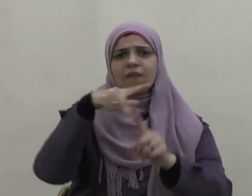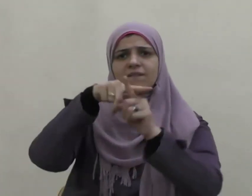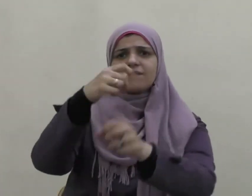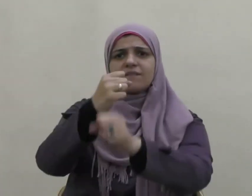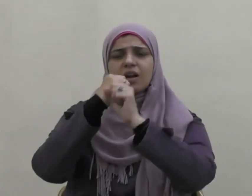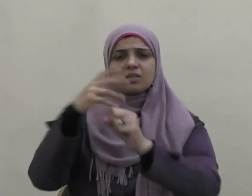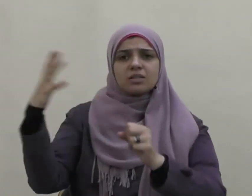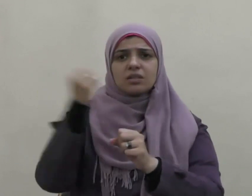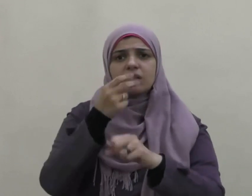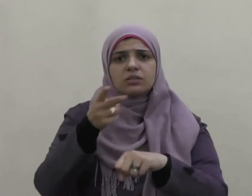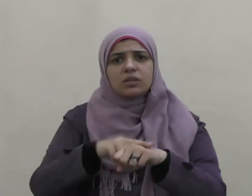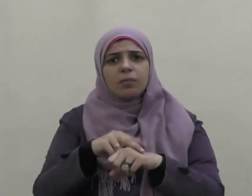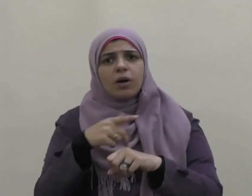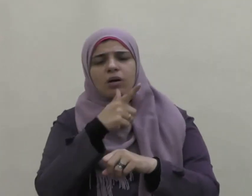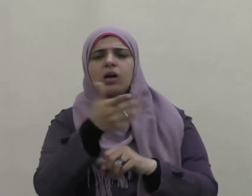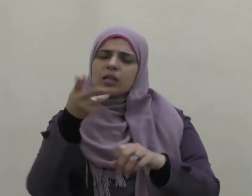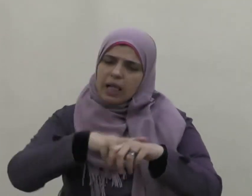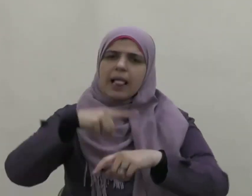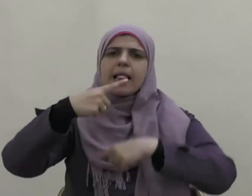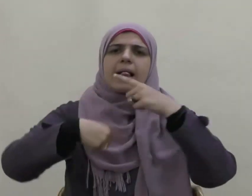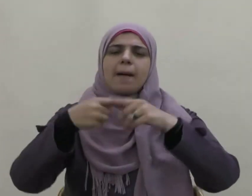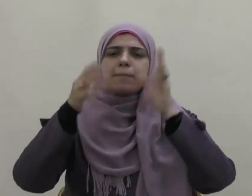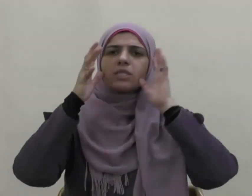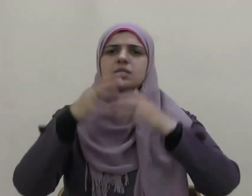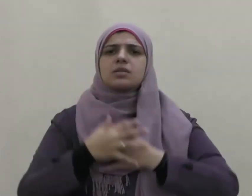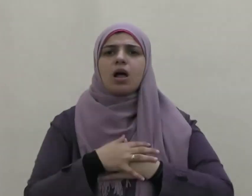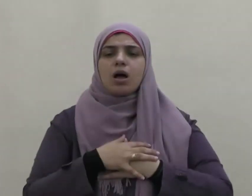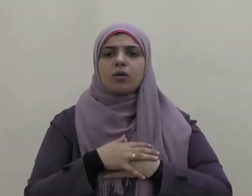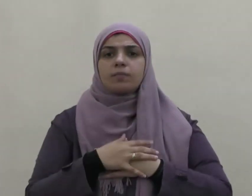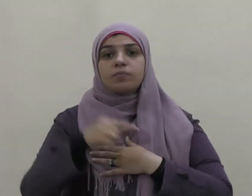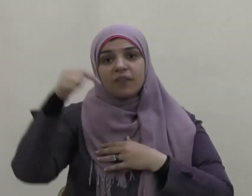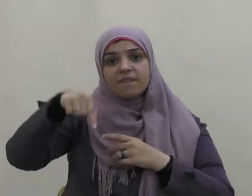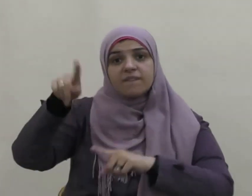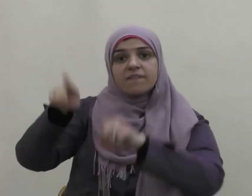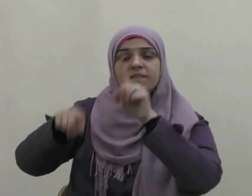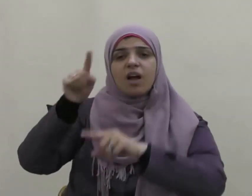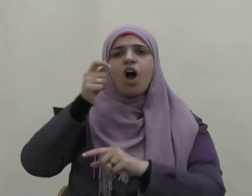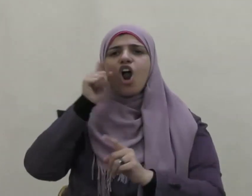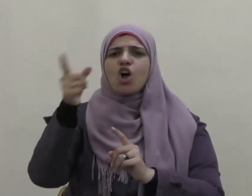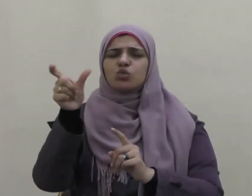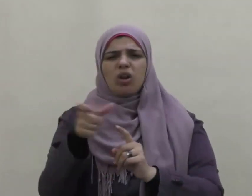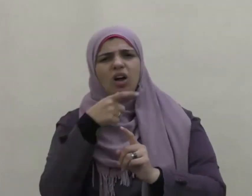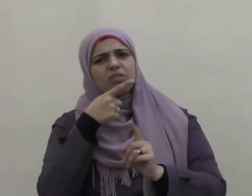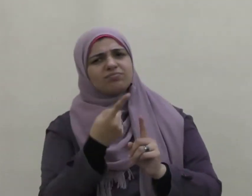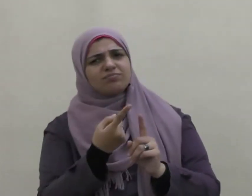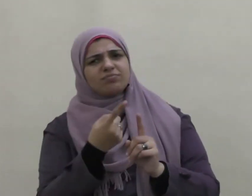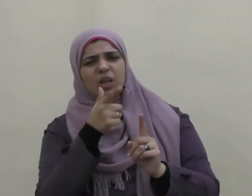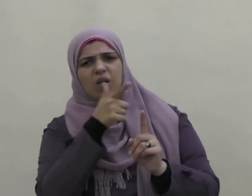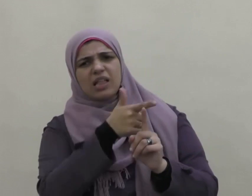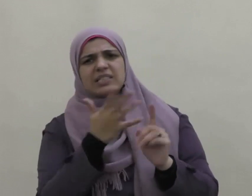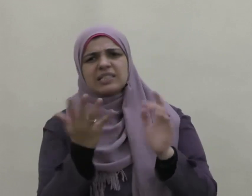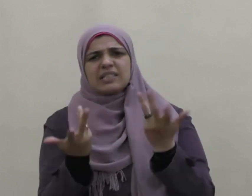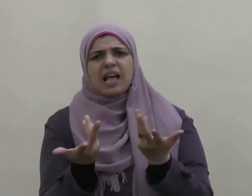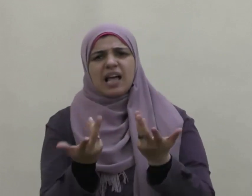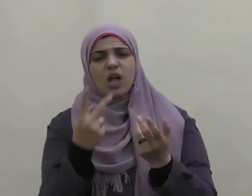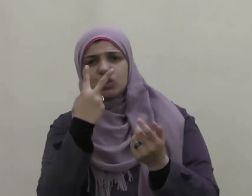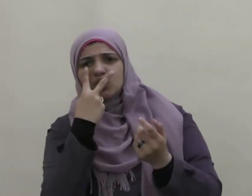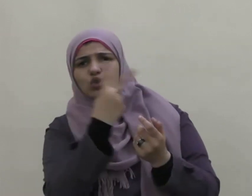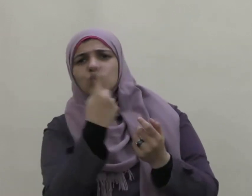جاء فقضى صلاته وفينا رجل له رأي فأقبل يقول انظروا إلى هذا